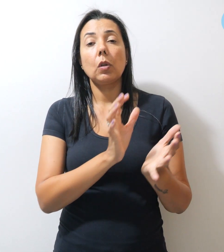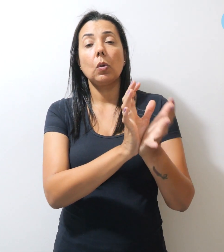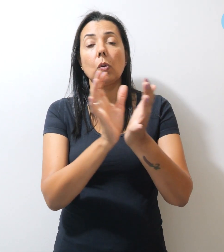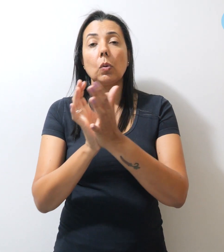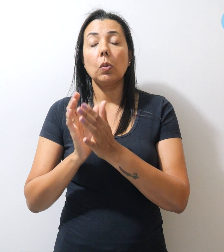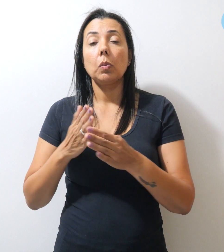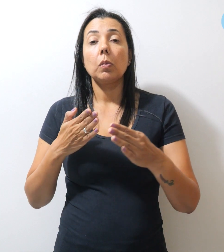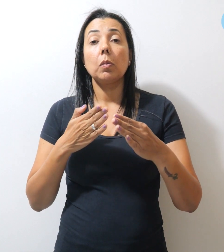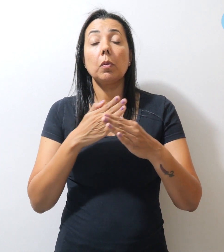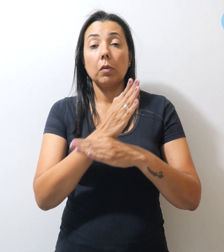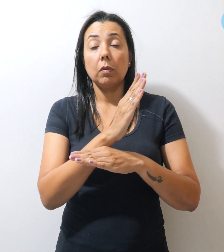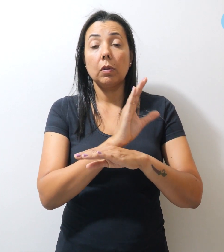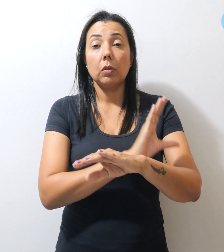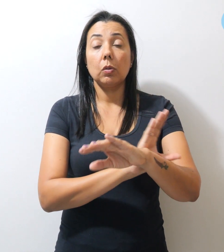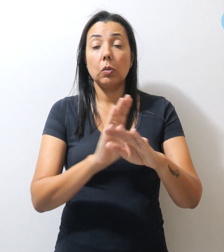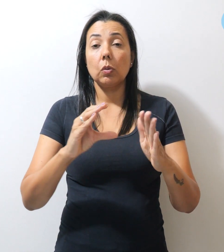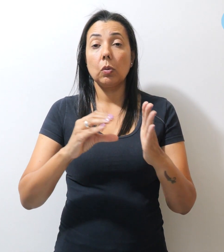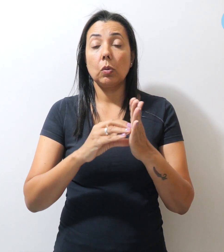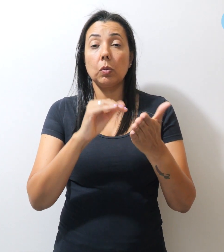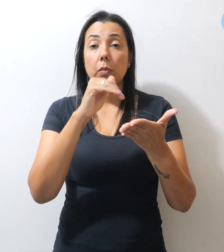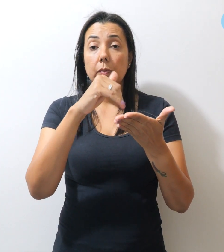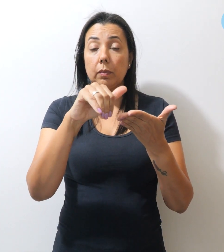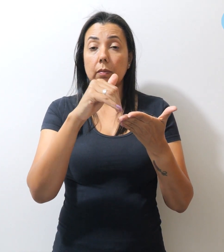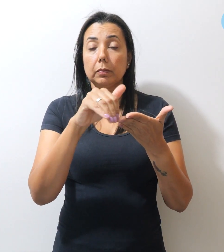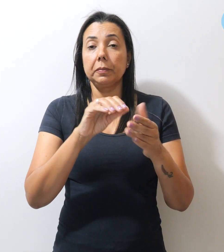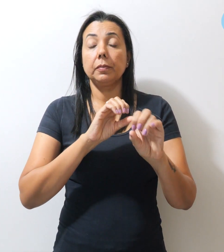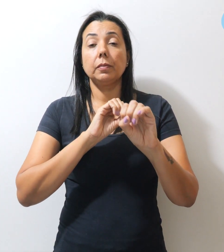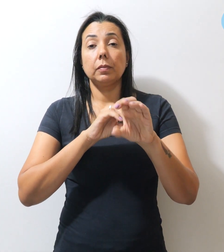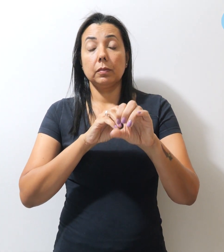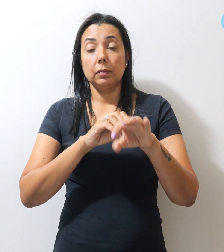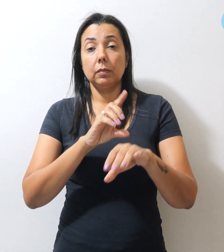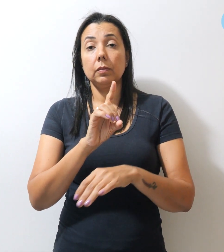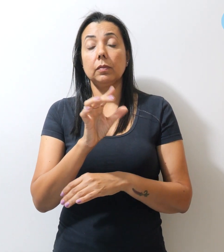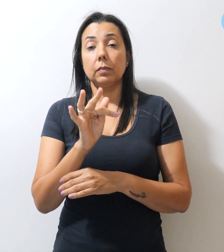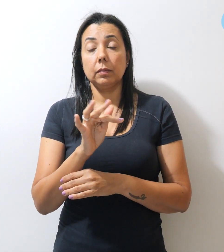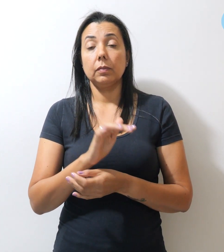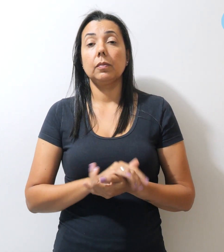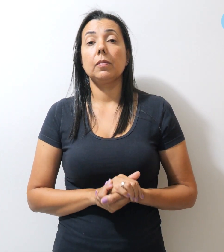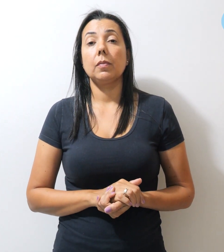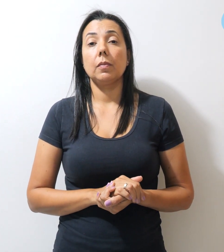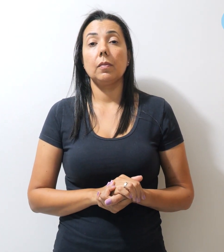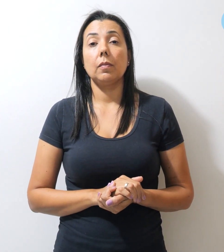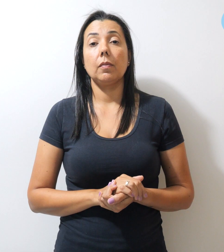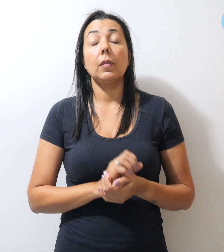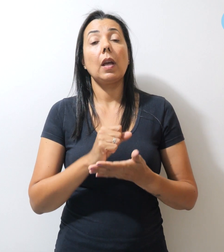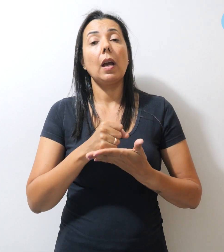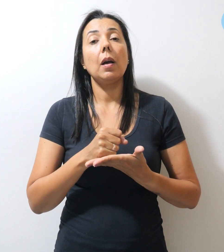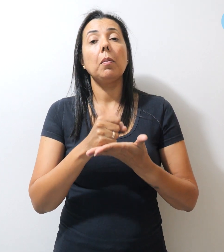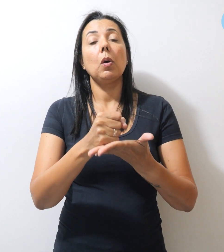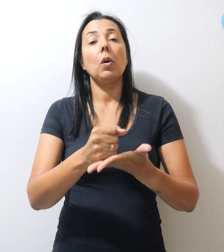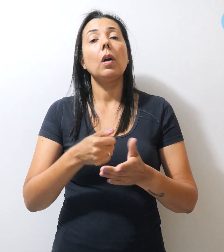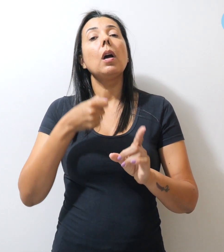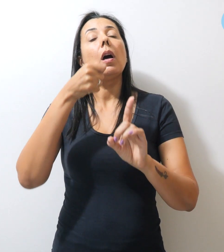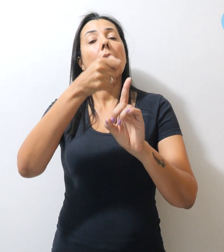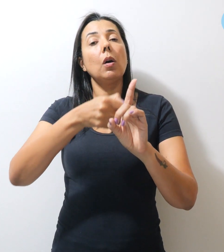aprovados no concurso da Secretaria de Educação do Distrito Federal apoia a luta coletiva dos